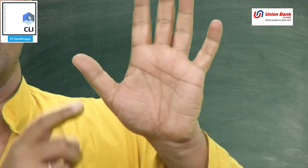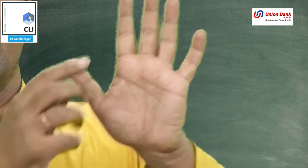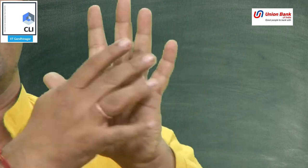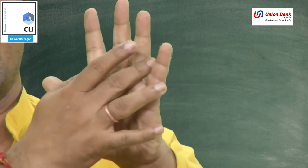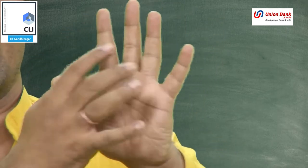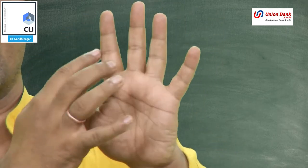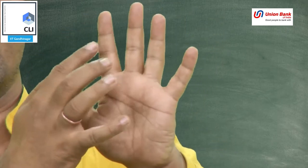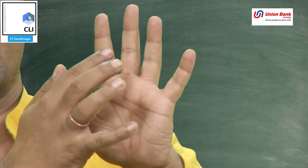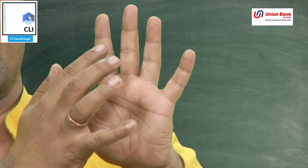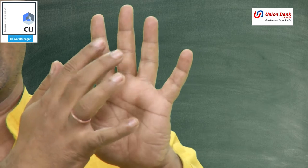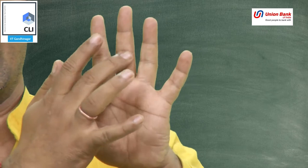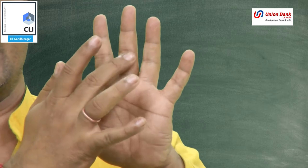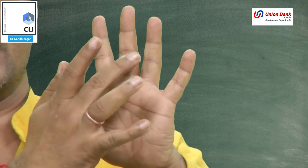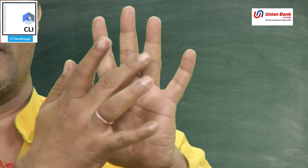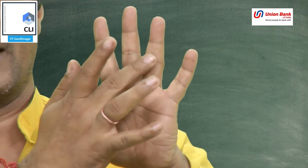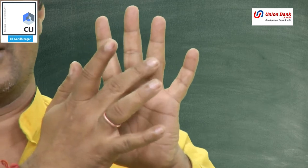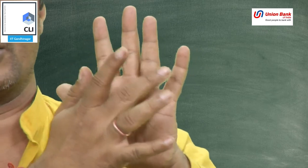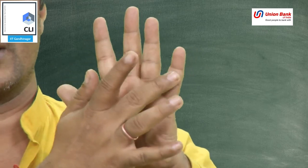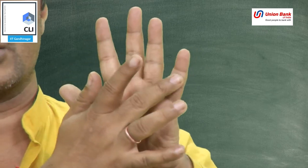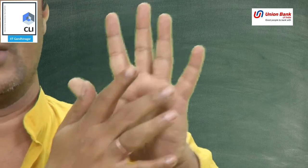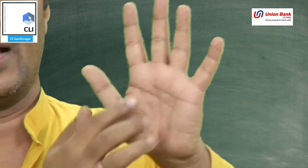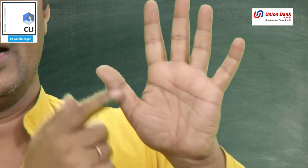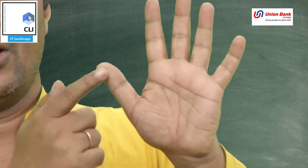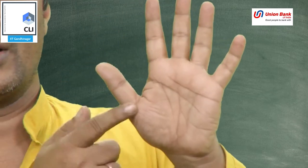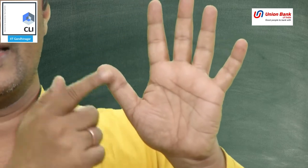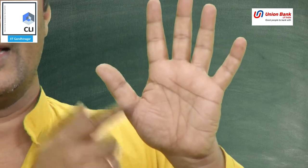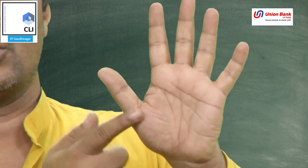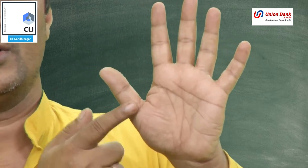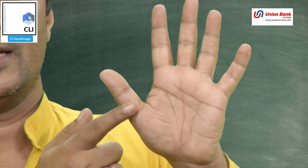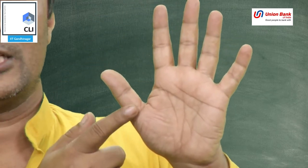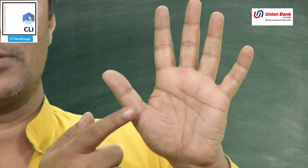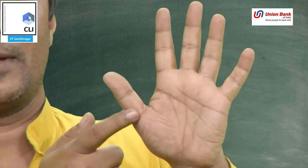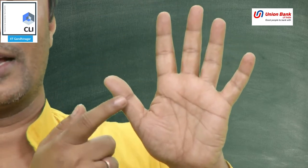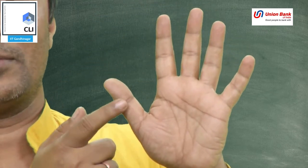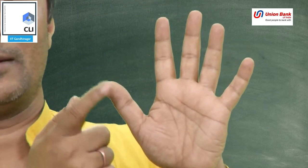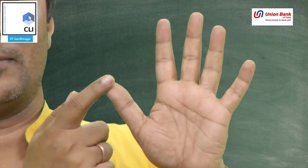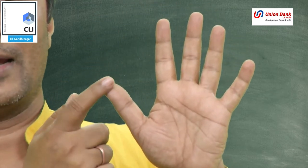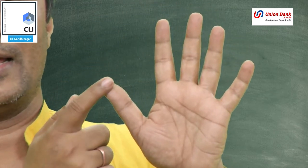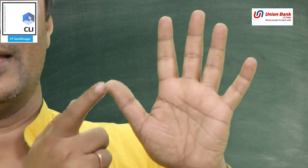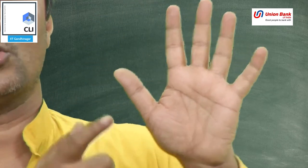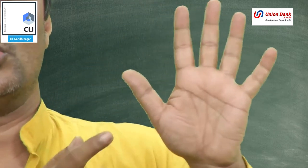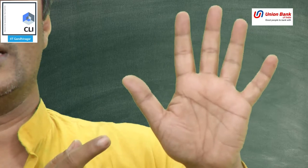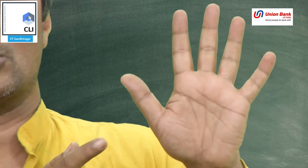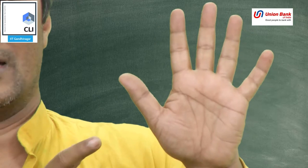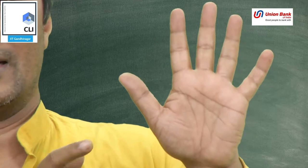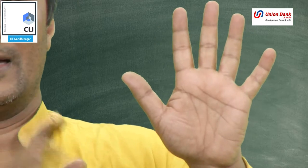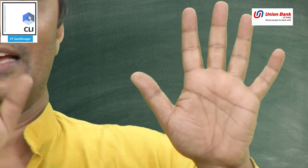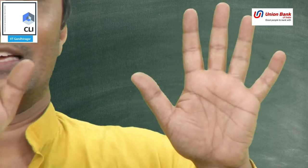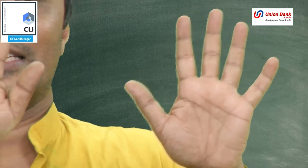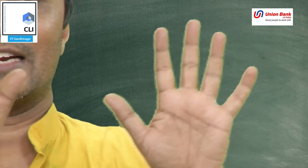4,8,4,12,4,16 और ये जो इसमें भी अगर हम 3 मान ले तो 19 हो जाते हैं इसी तरह